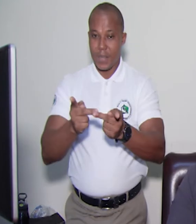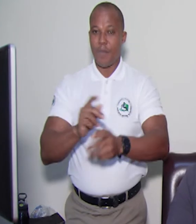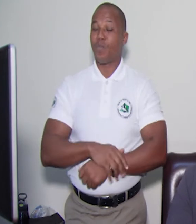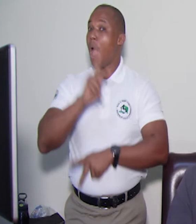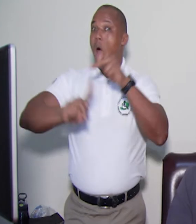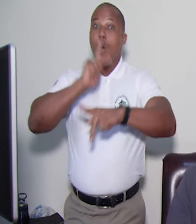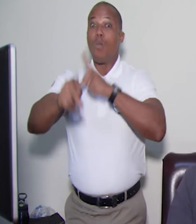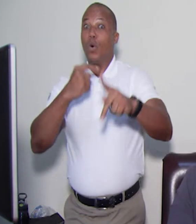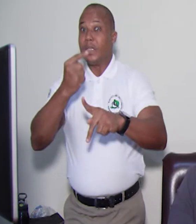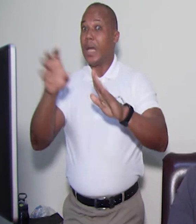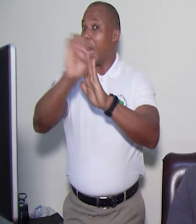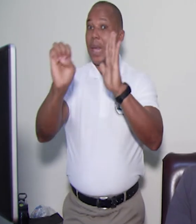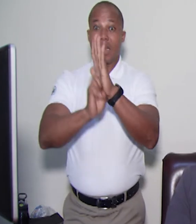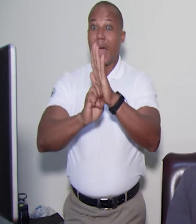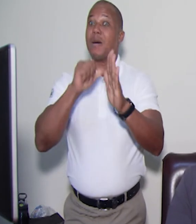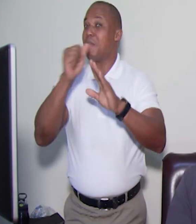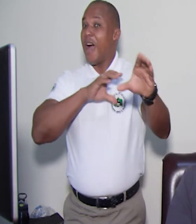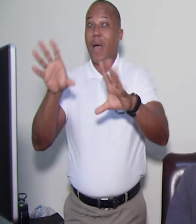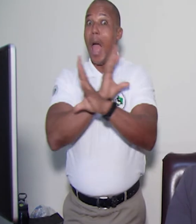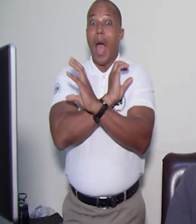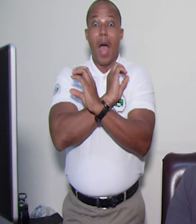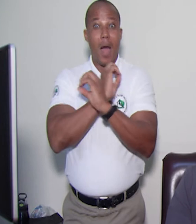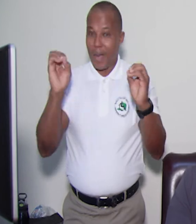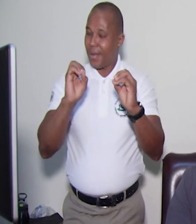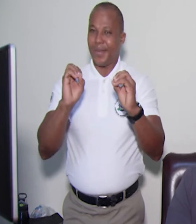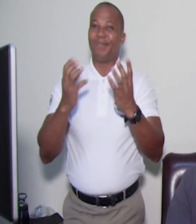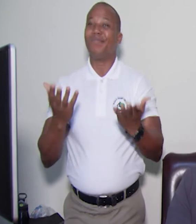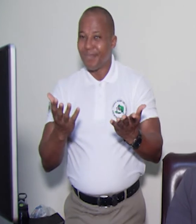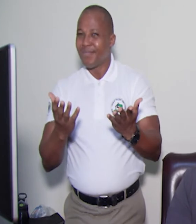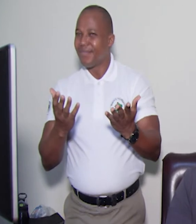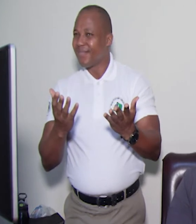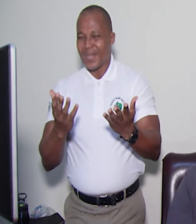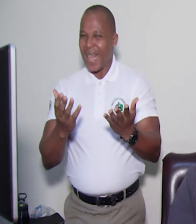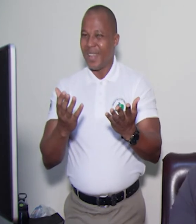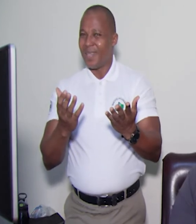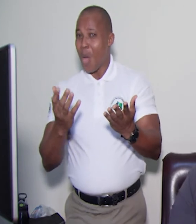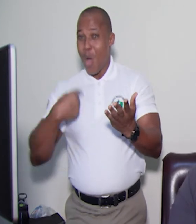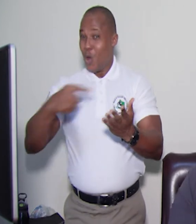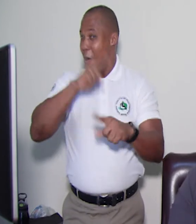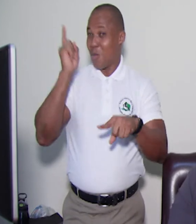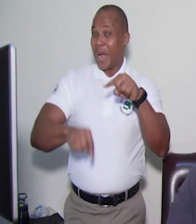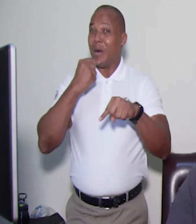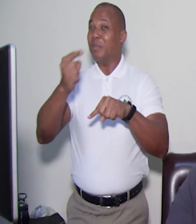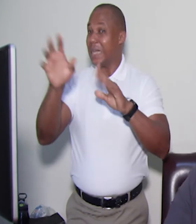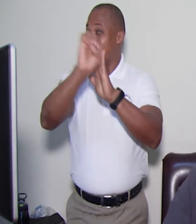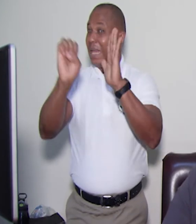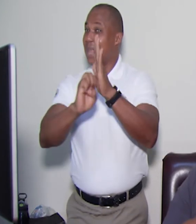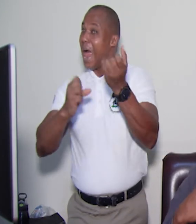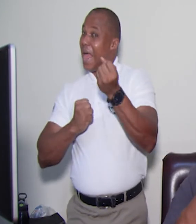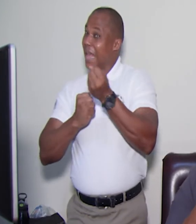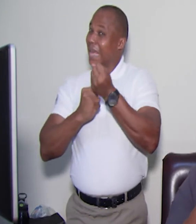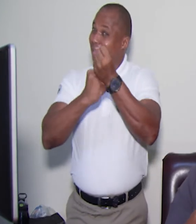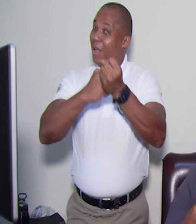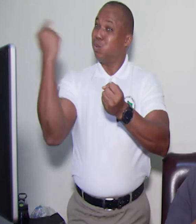ryen, e, an jeneral, se toujou kom sa, nou pa di l'etat fe a 100%, me nou fe, nou ba